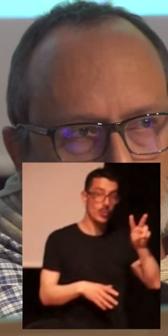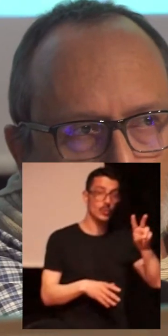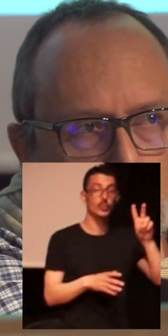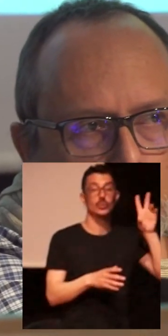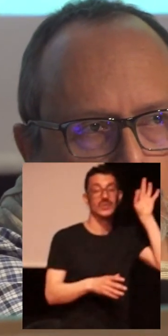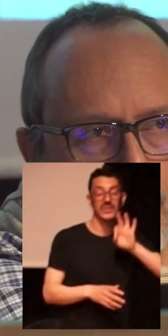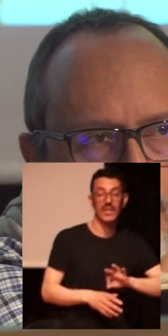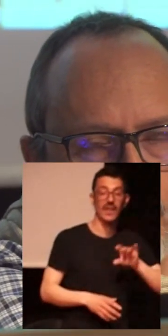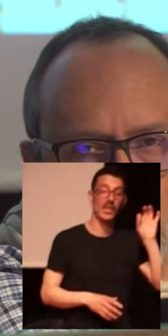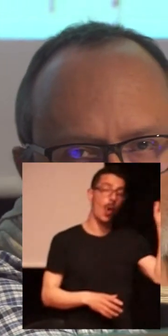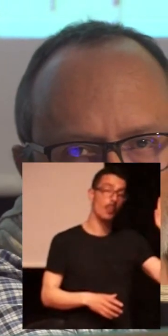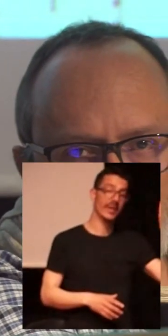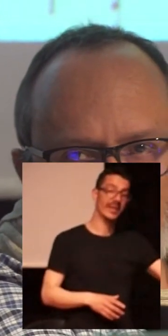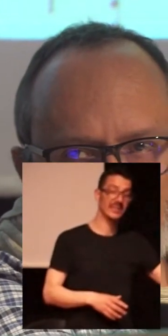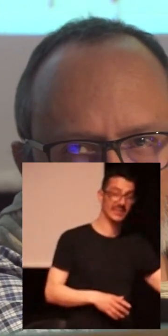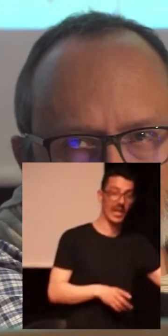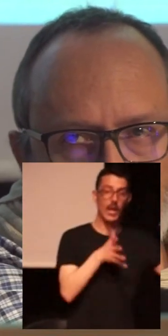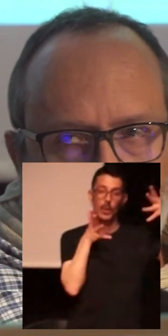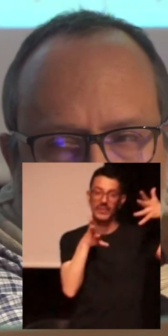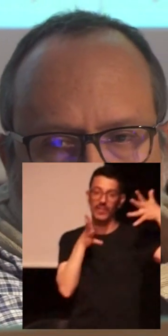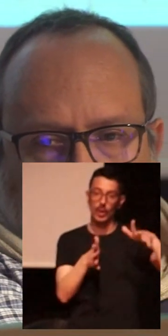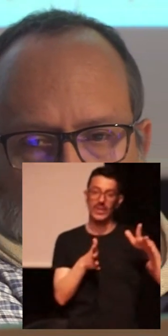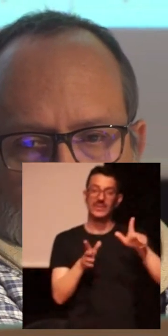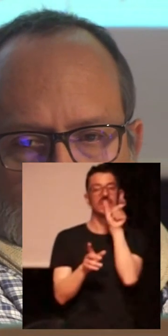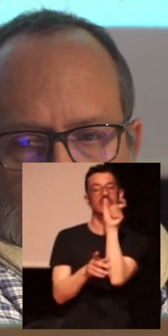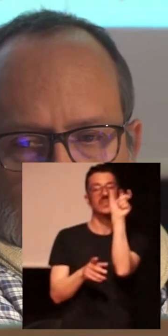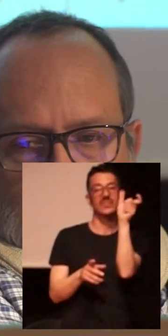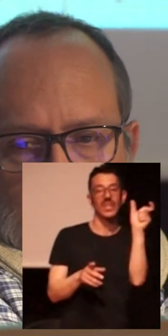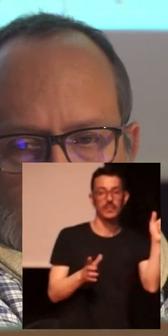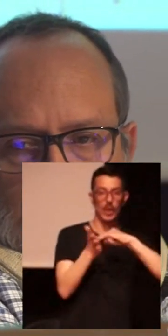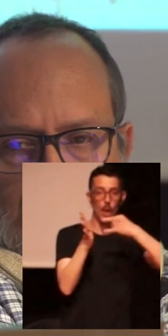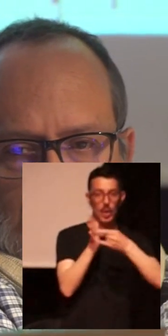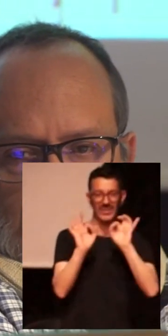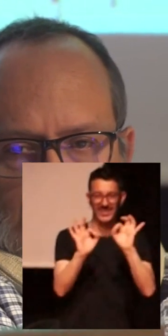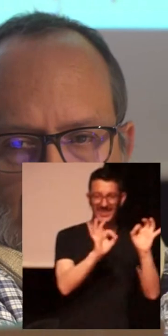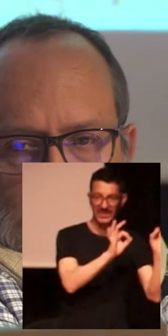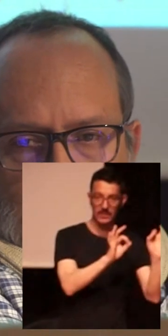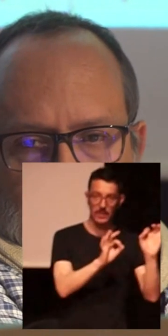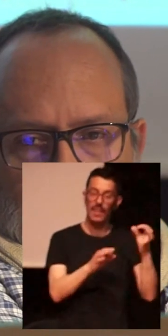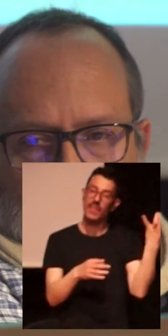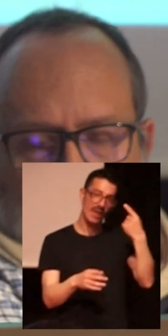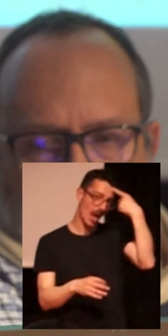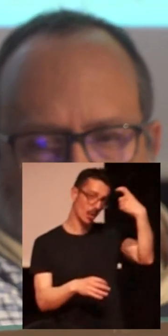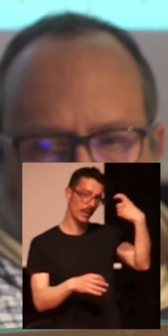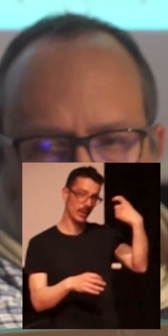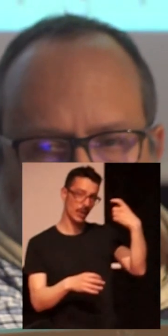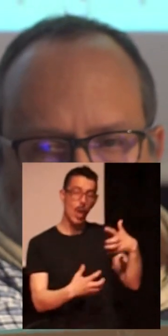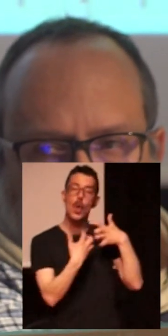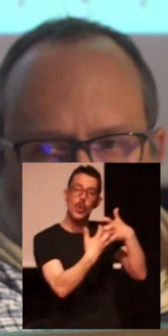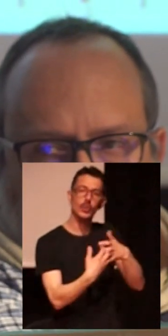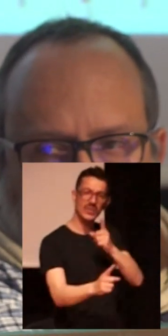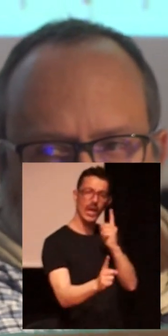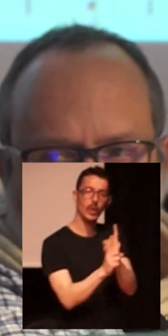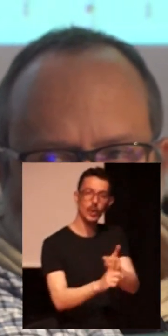OPS que tan pocas veces utilizamos y recordamos. Dejemos de hablar de la lucha contra el SIDA por